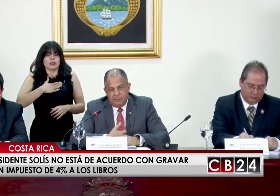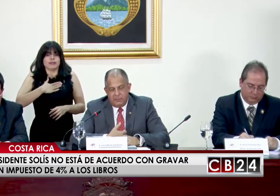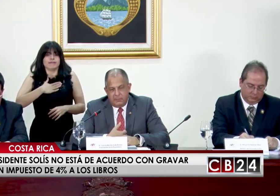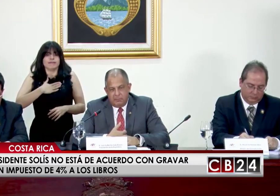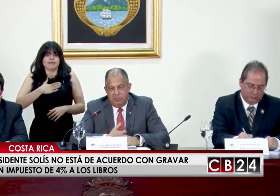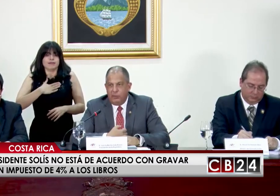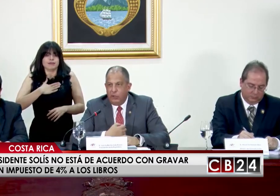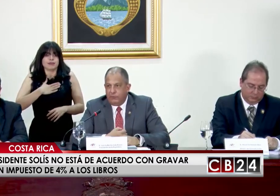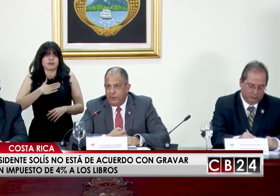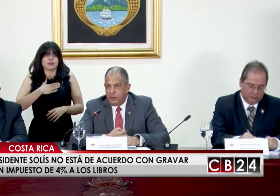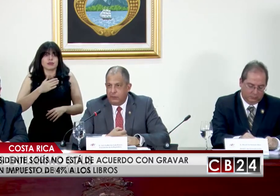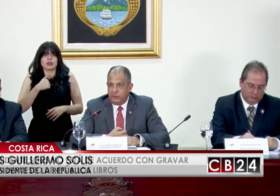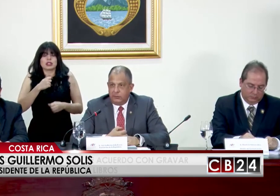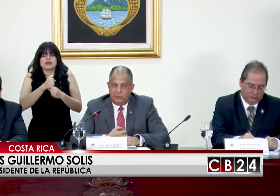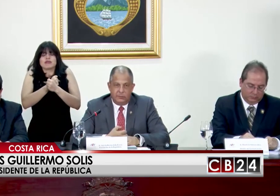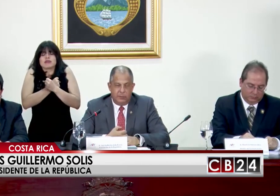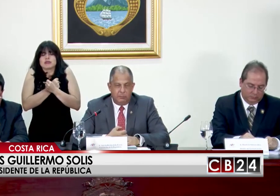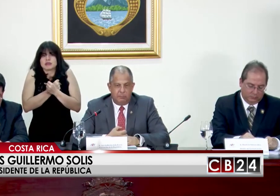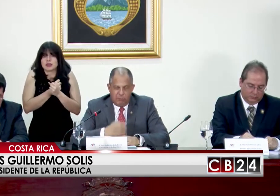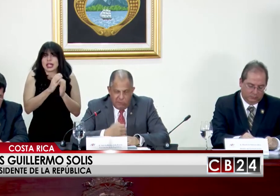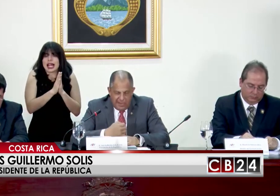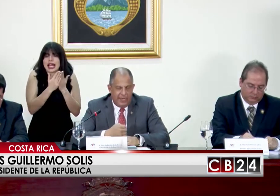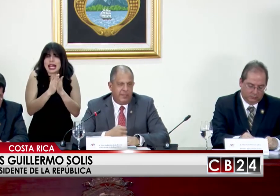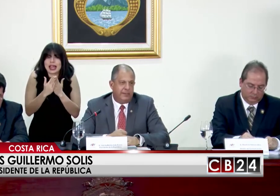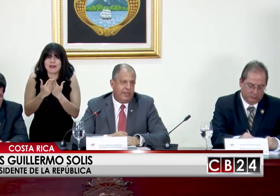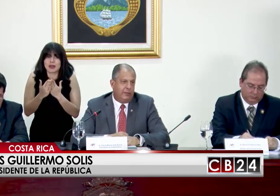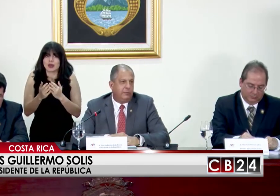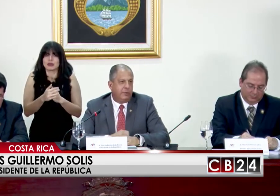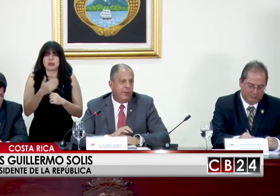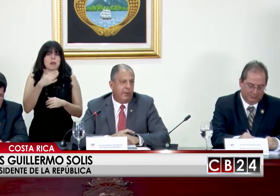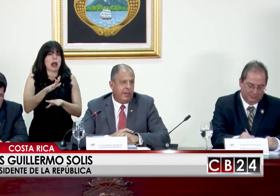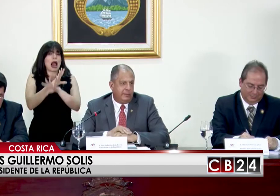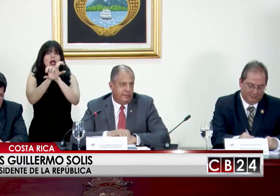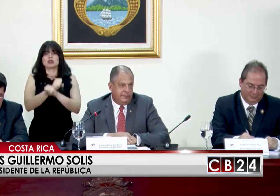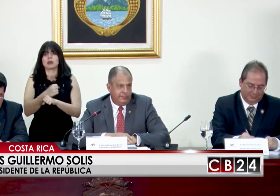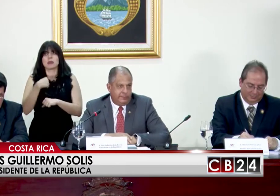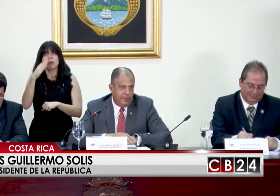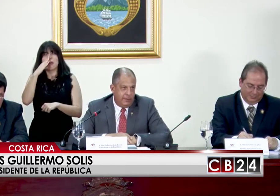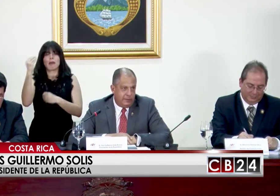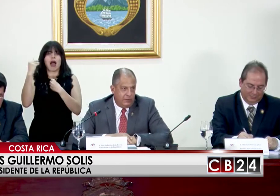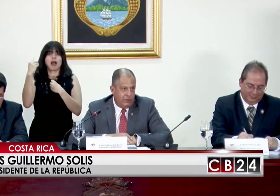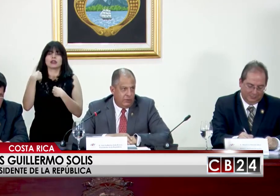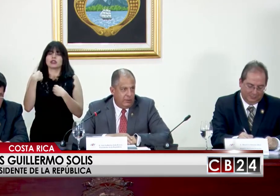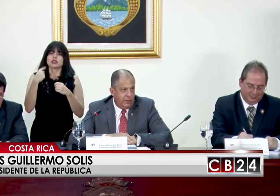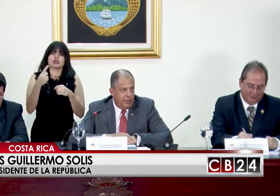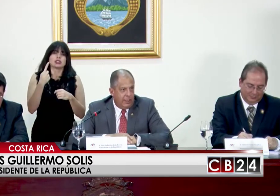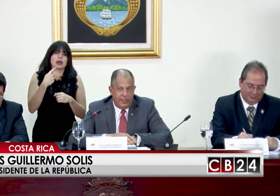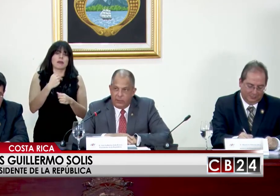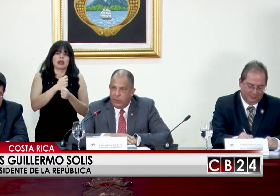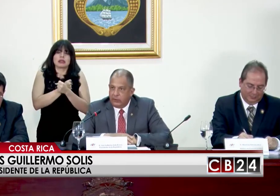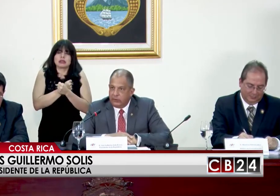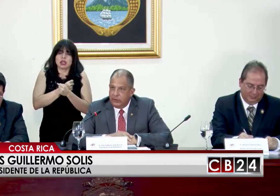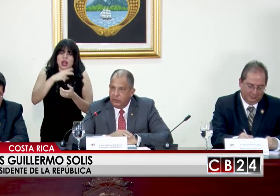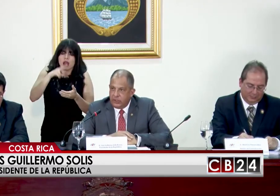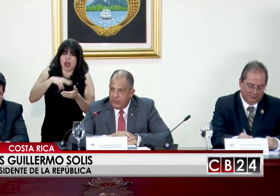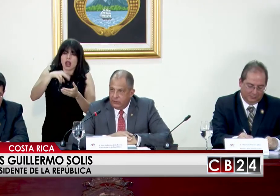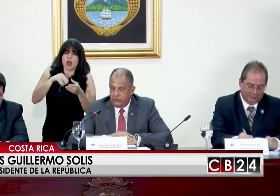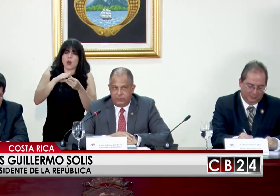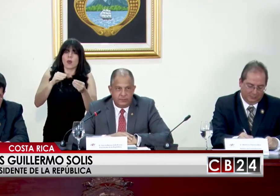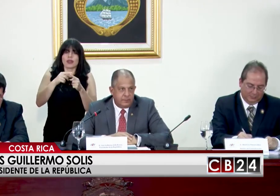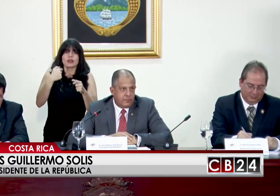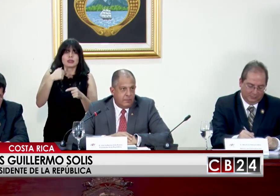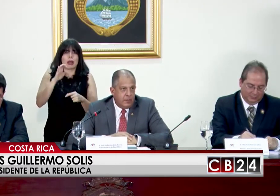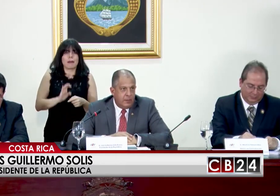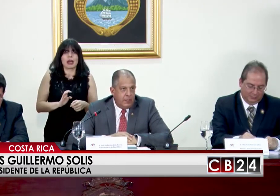bibliófilo muy mal amansado por mi mamá, que me enseñó a leer cuentos desde muy